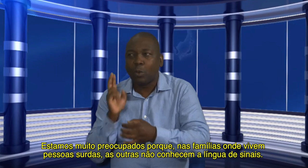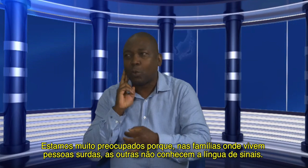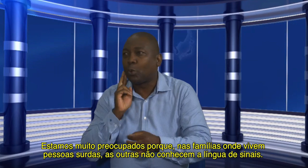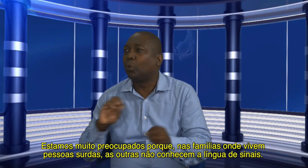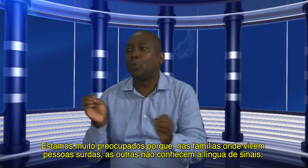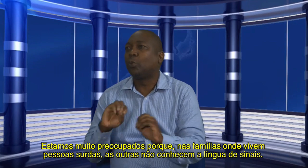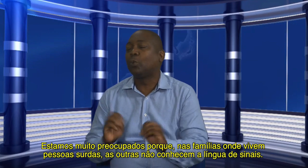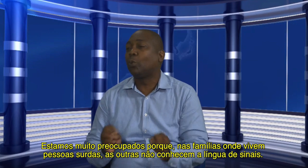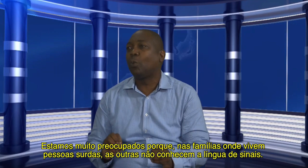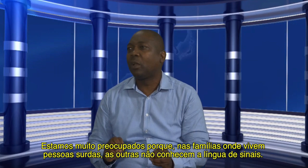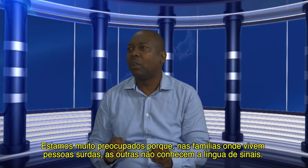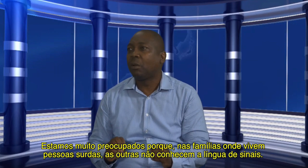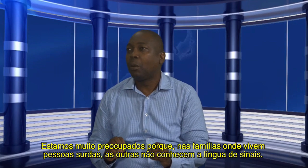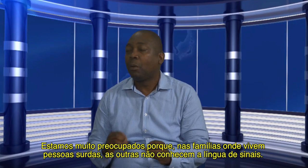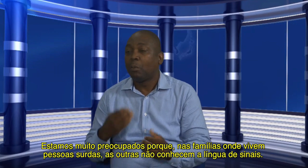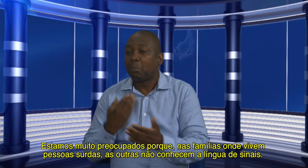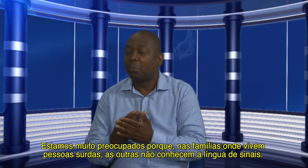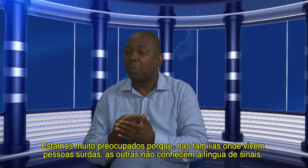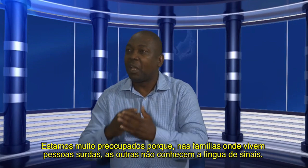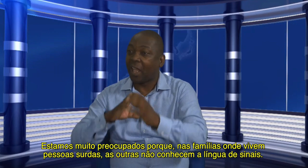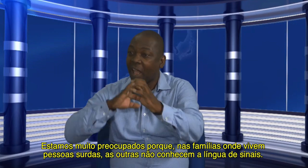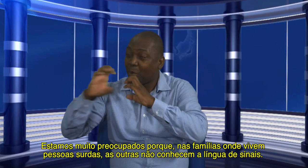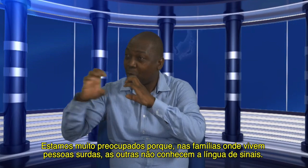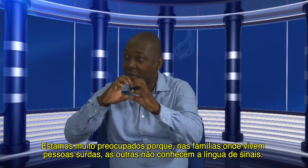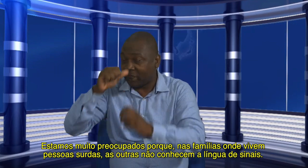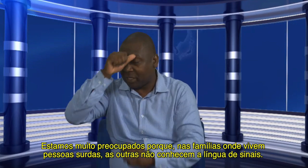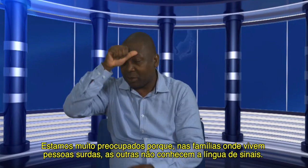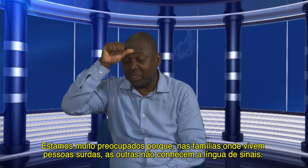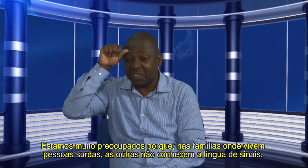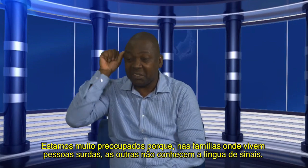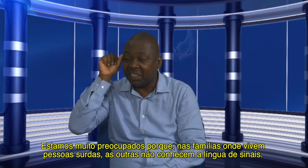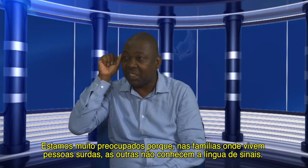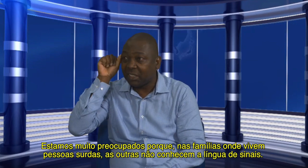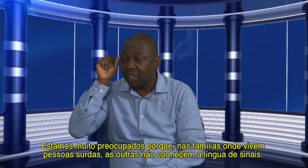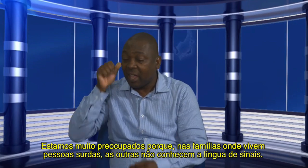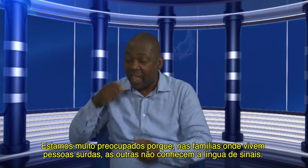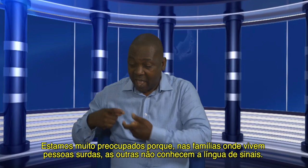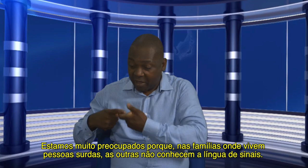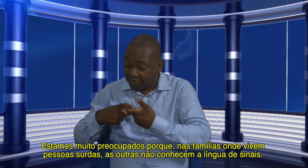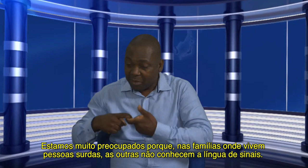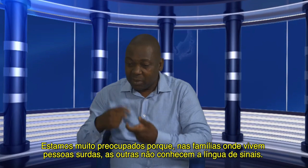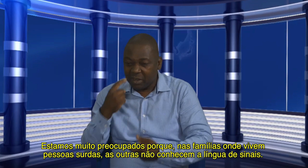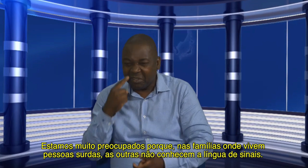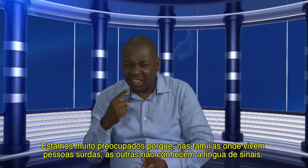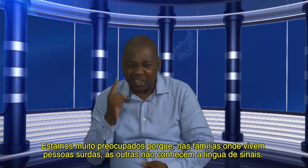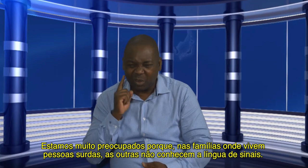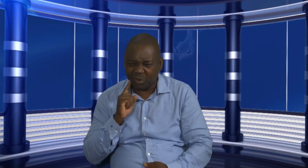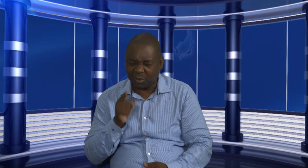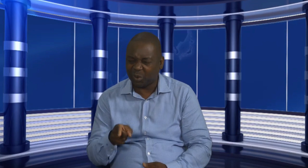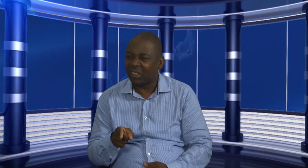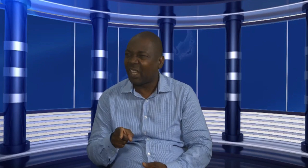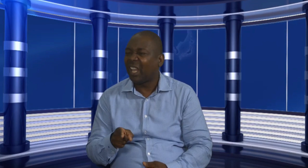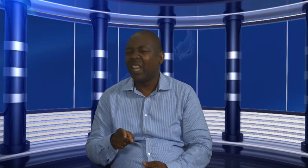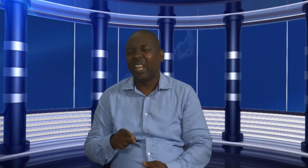com sucesso, e muitas das vezes as famílias não conhecem, um bom de sinais para se comunicar com as pessoas surdas.